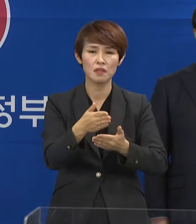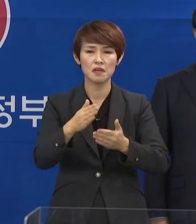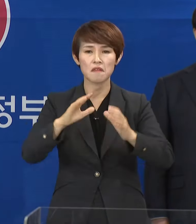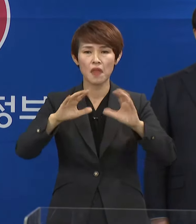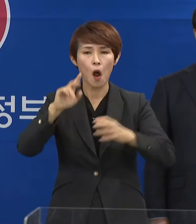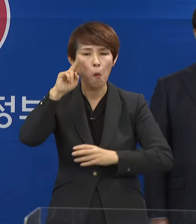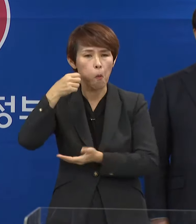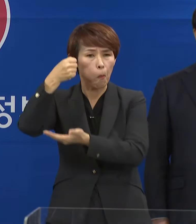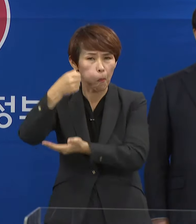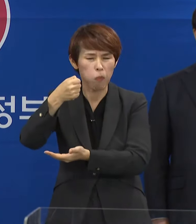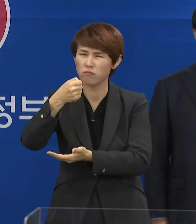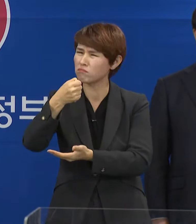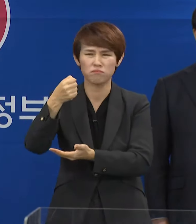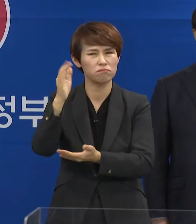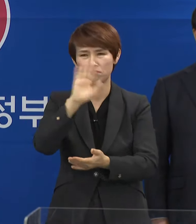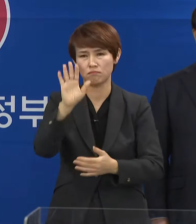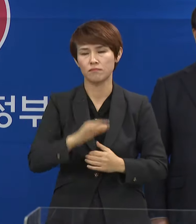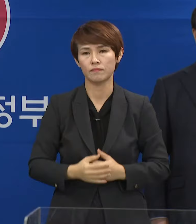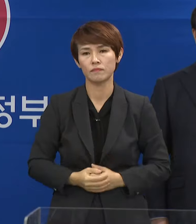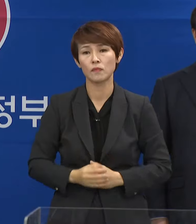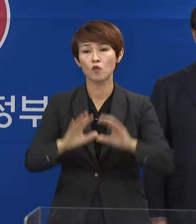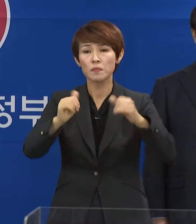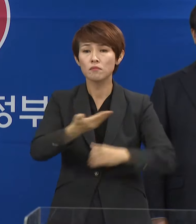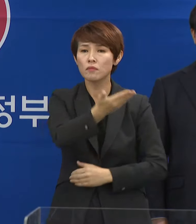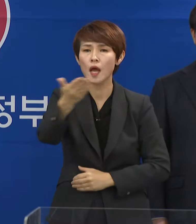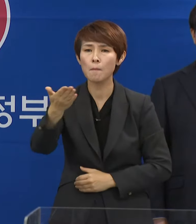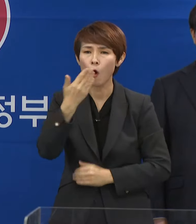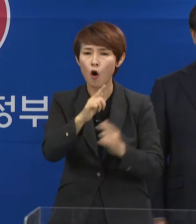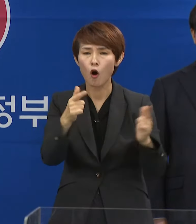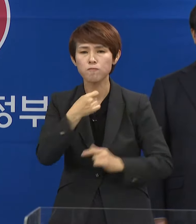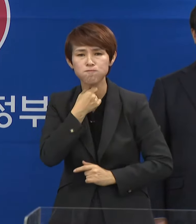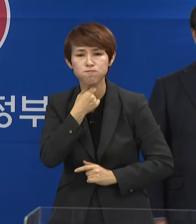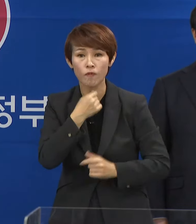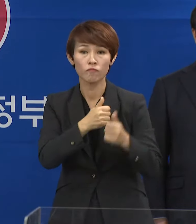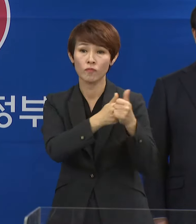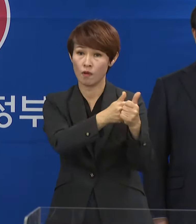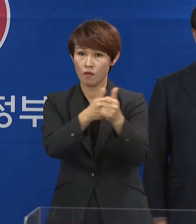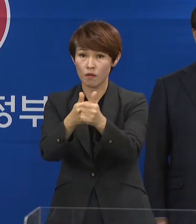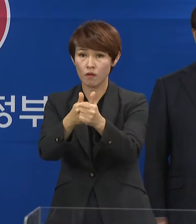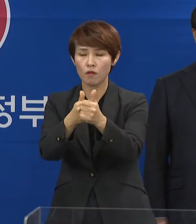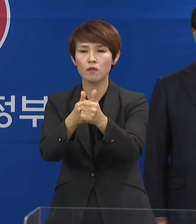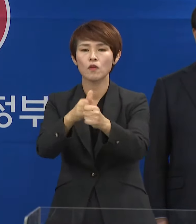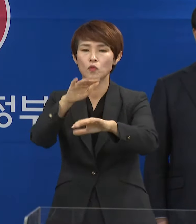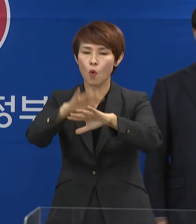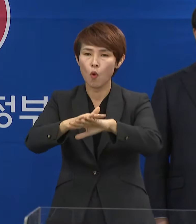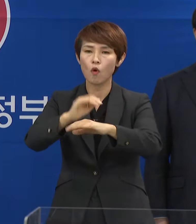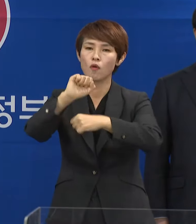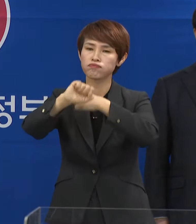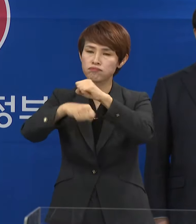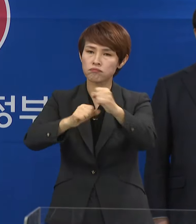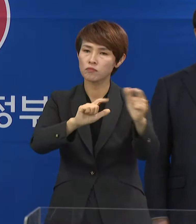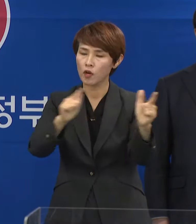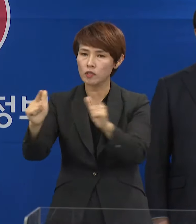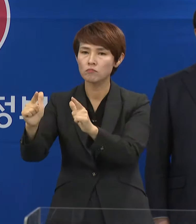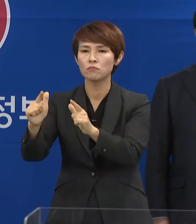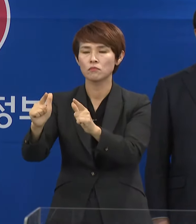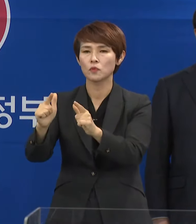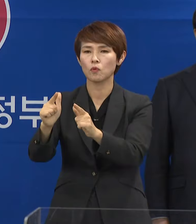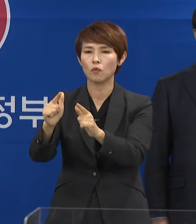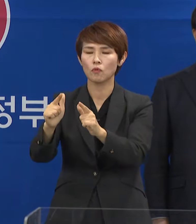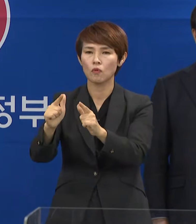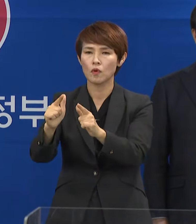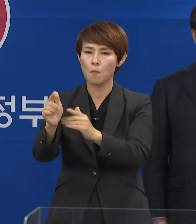안보를 따지는 시대는 지났습니다. 국민들의 먹거리 수요의 변화에 맞춰 농축산물, 수산,